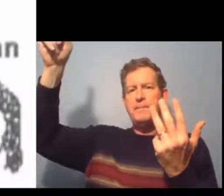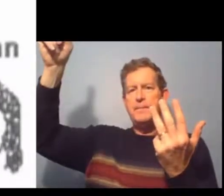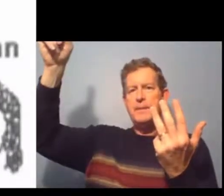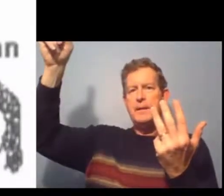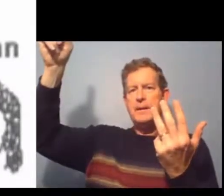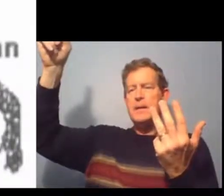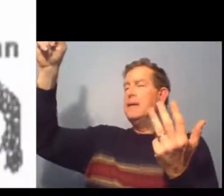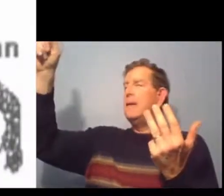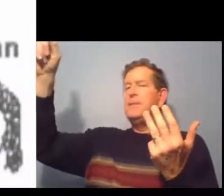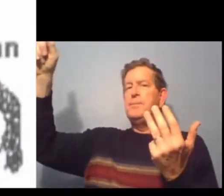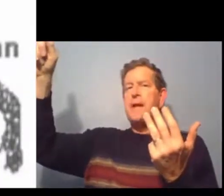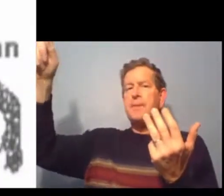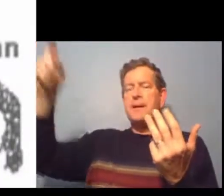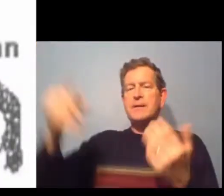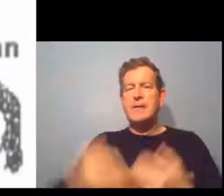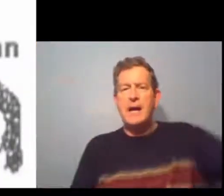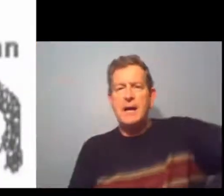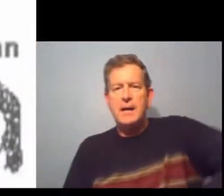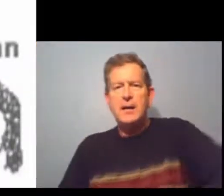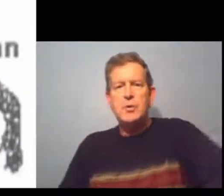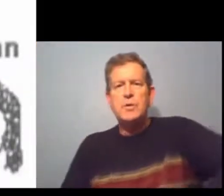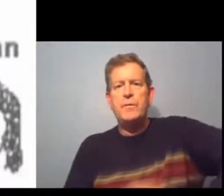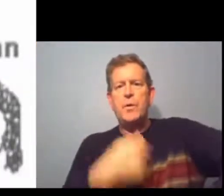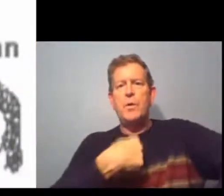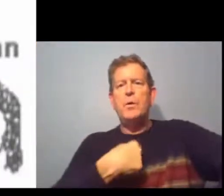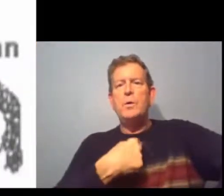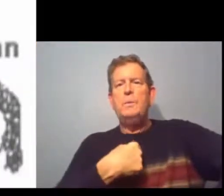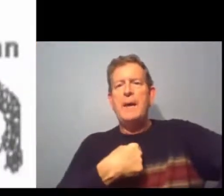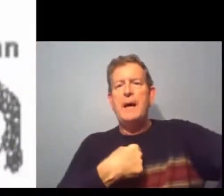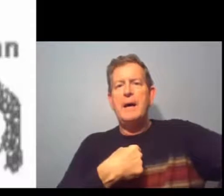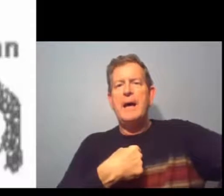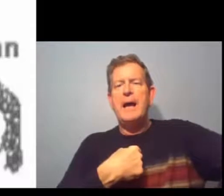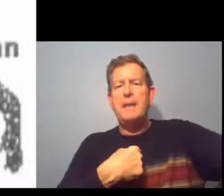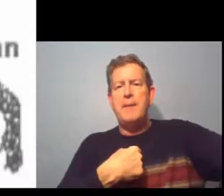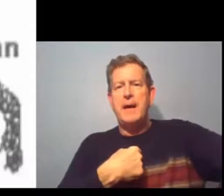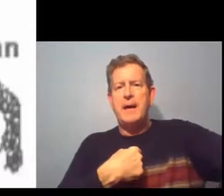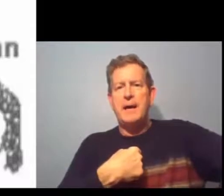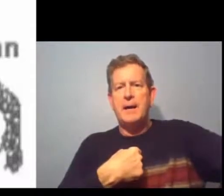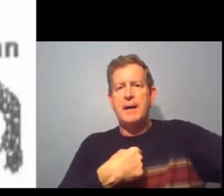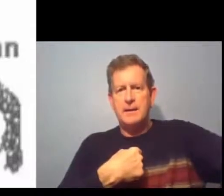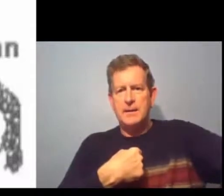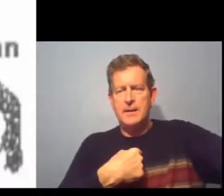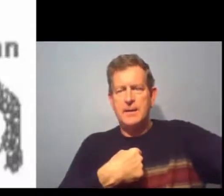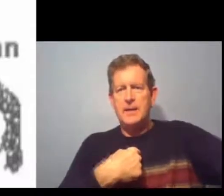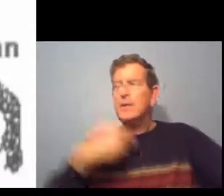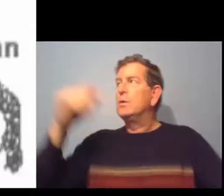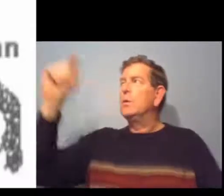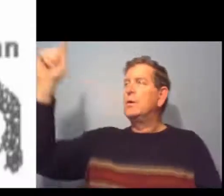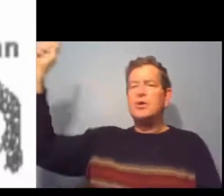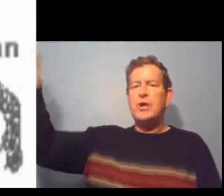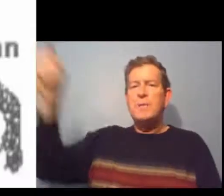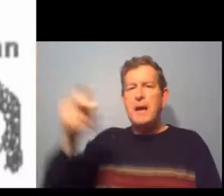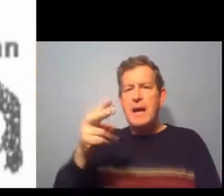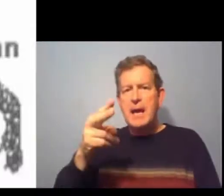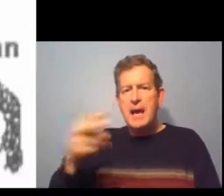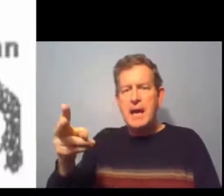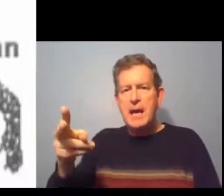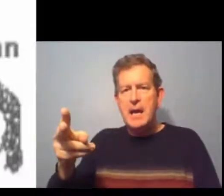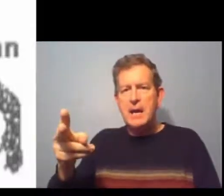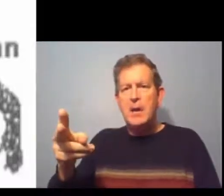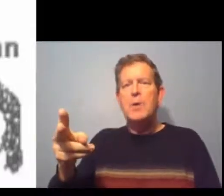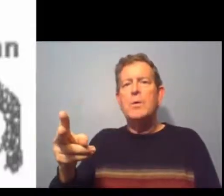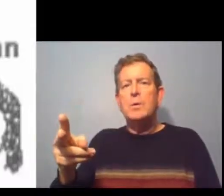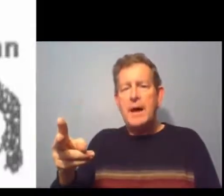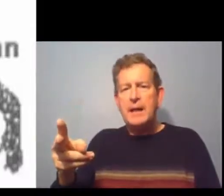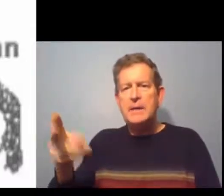femme. Et puis, après ça, nous avons le père et la mère. Donc, Jim est